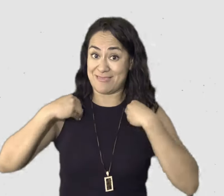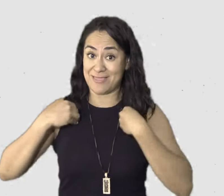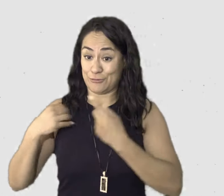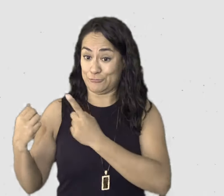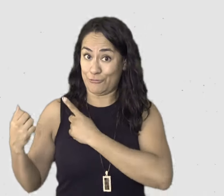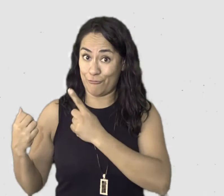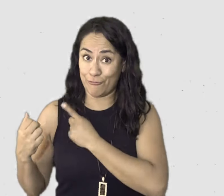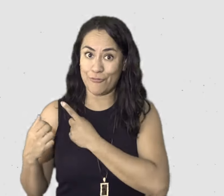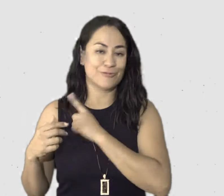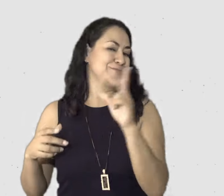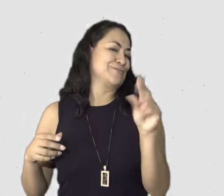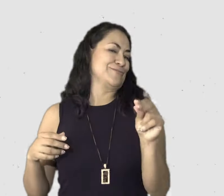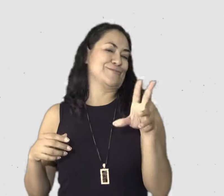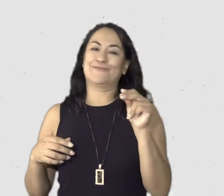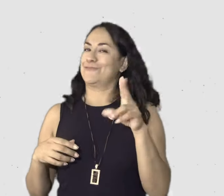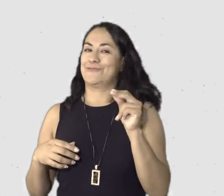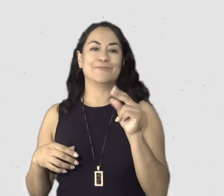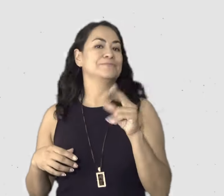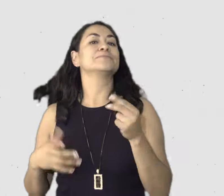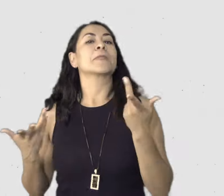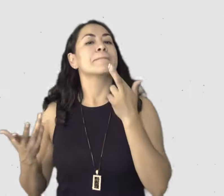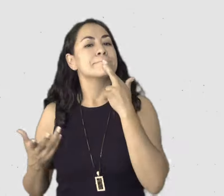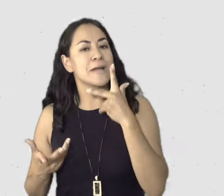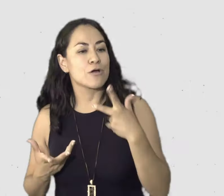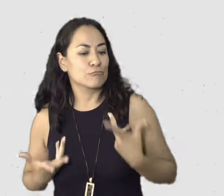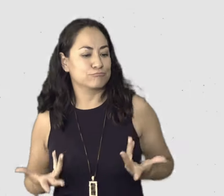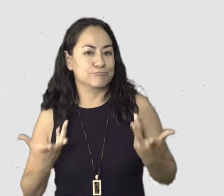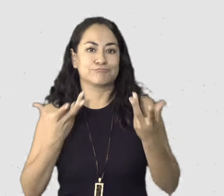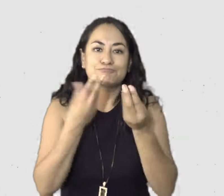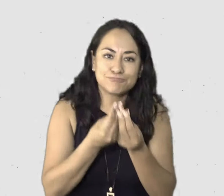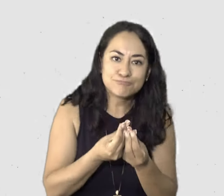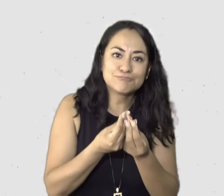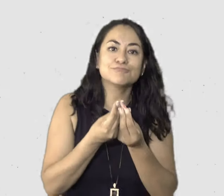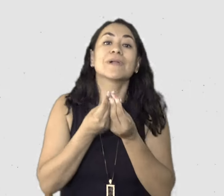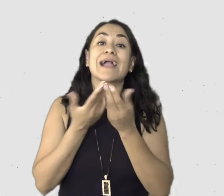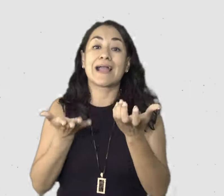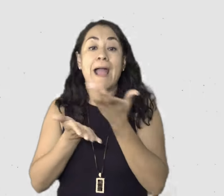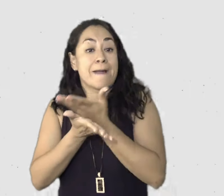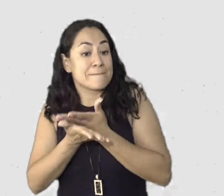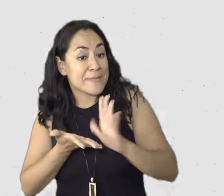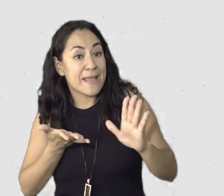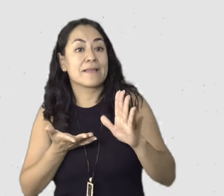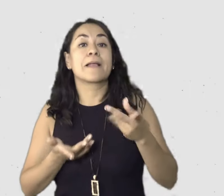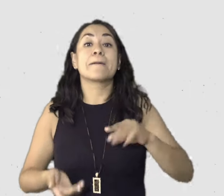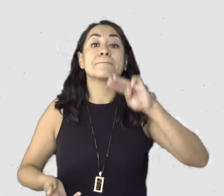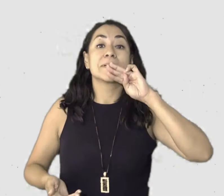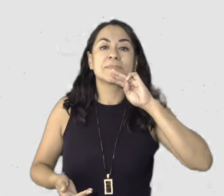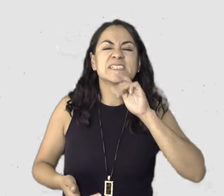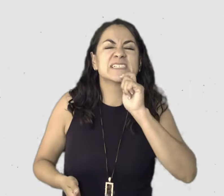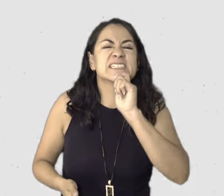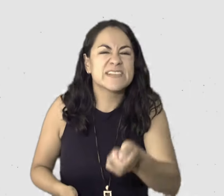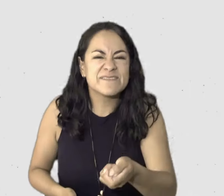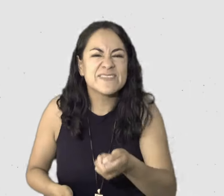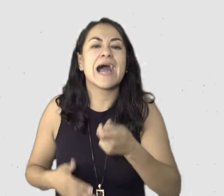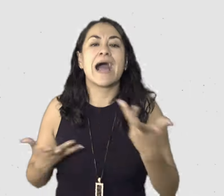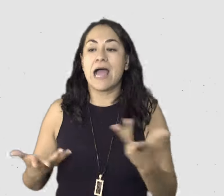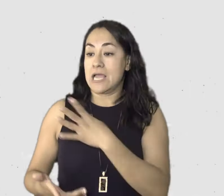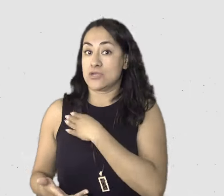solitaria. Ahorita como dices Moni, destacar que la maternidad no es solo cuidar a los chiquitos, sino el no perdernos